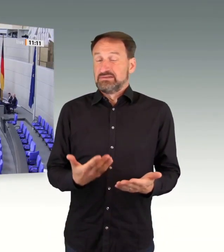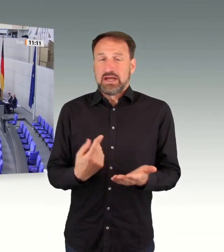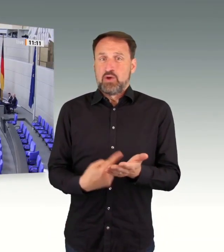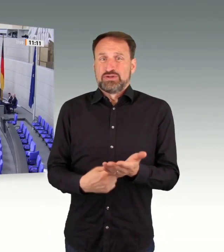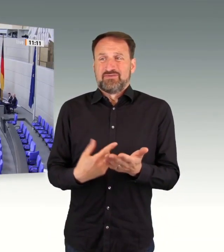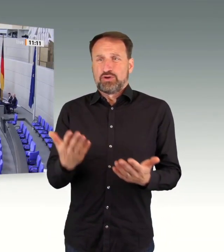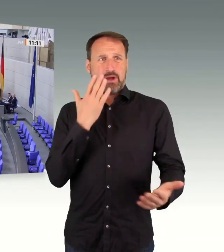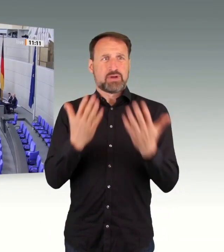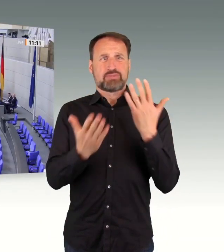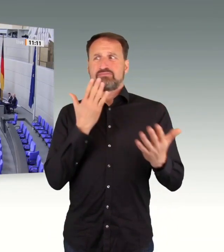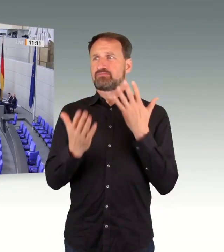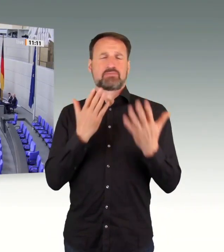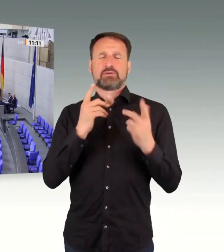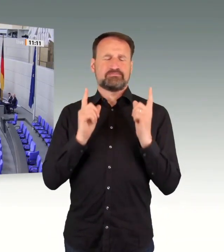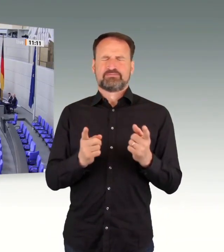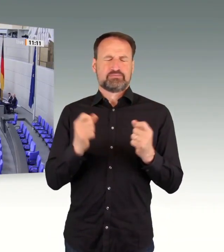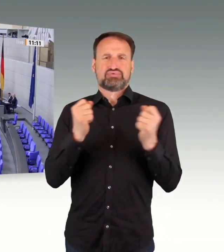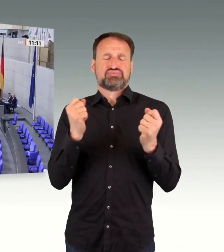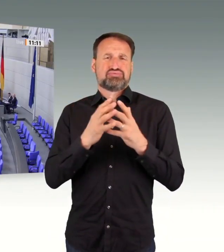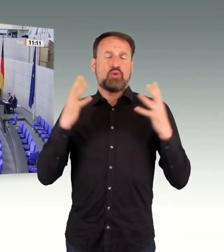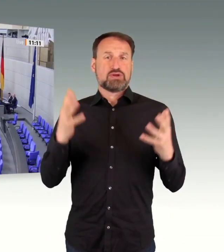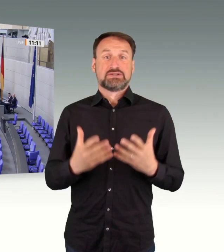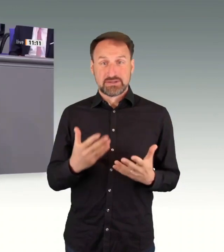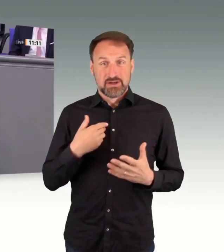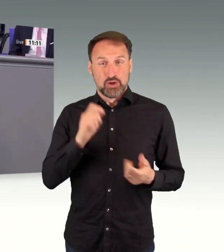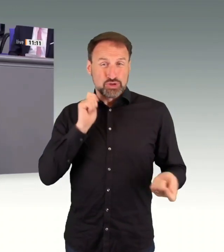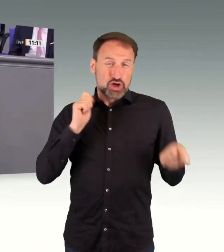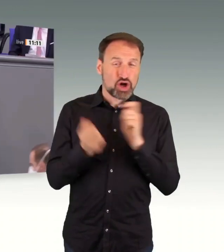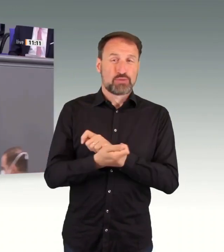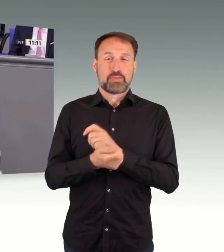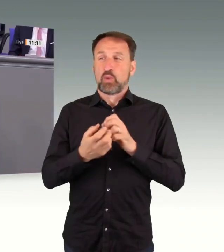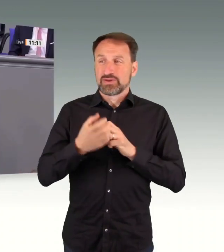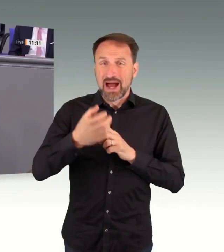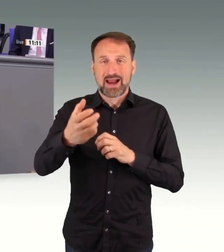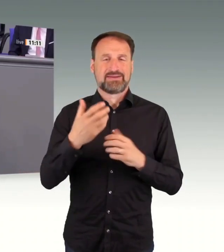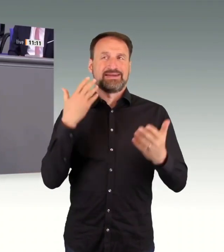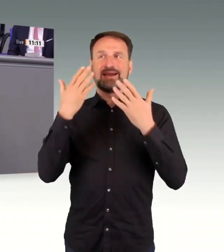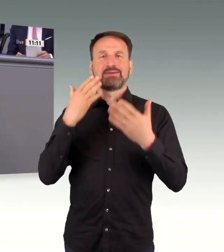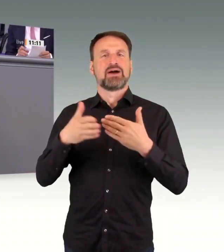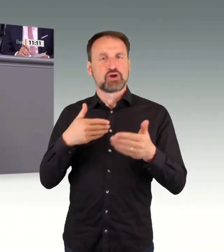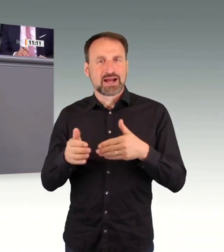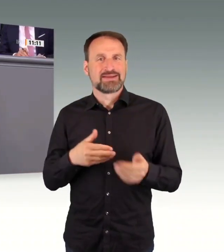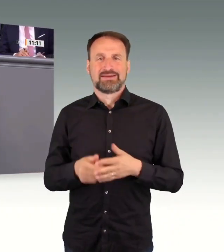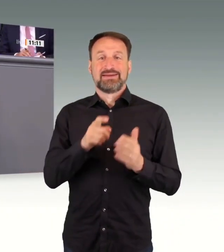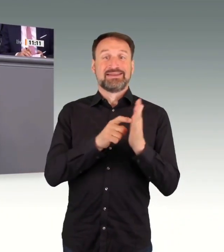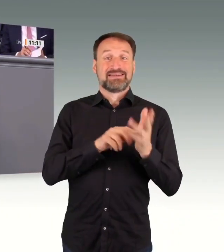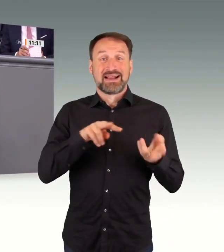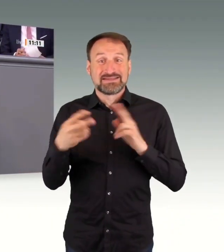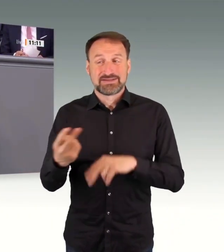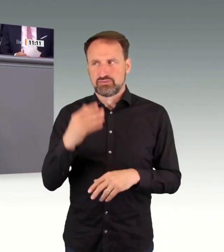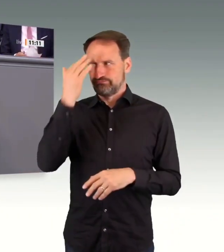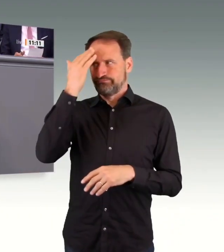enorm. Der nachhaltige Umbau hin zur Klimaneutralität, die Digitalisierung, die Sorge um die Leistungskraft unserer Volkswirtschaft